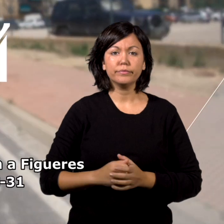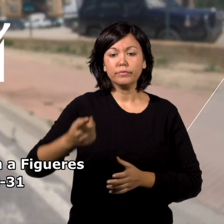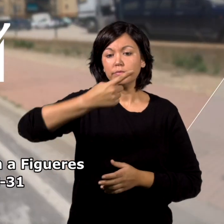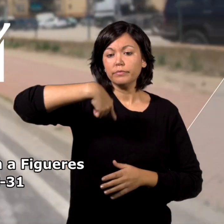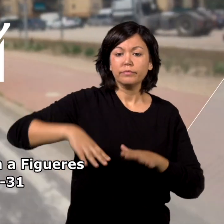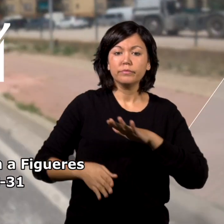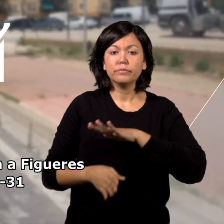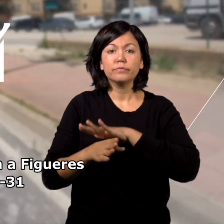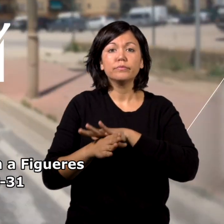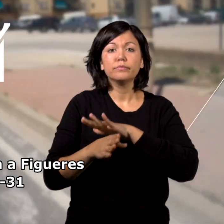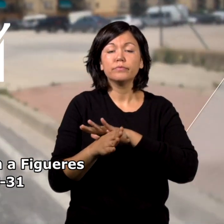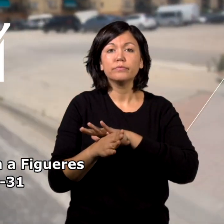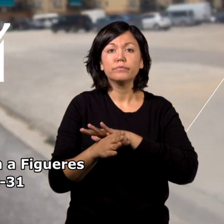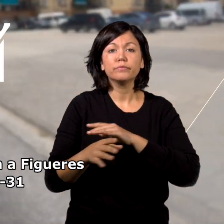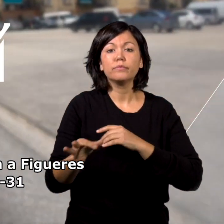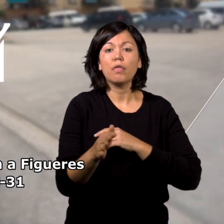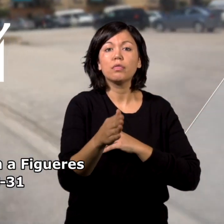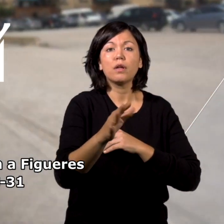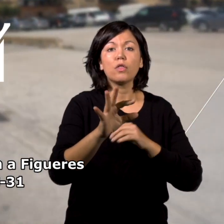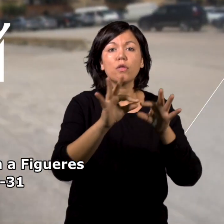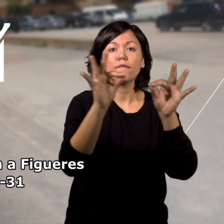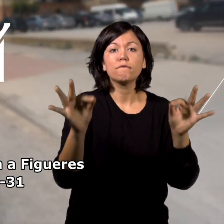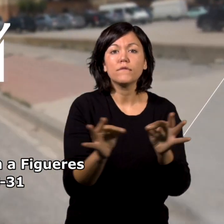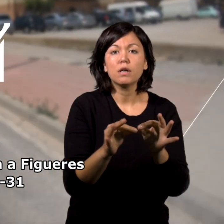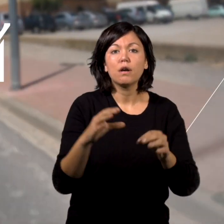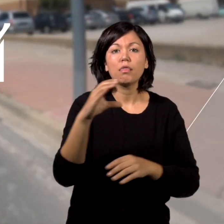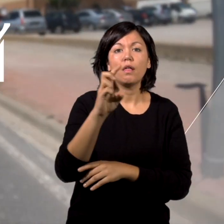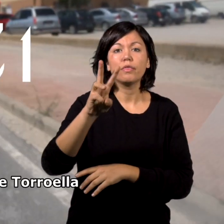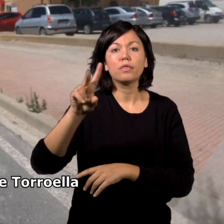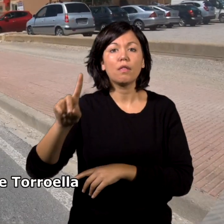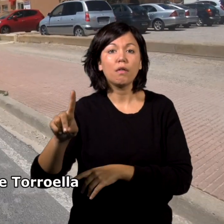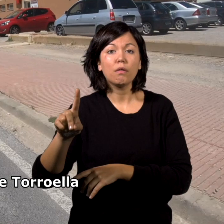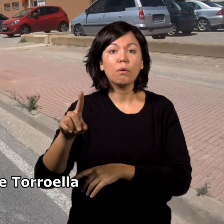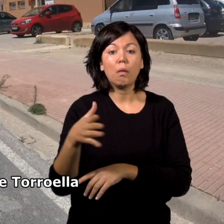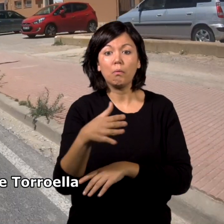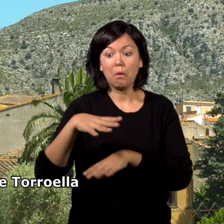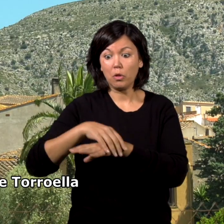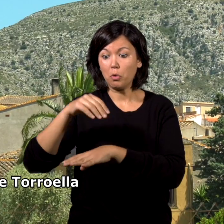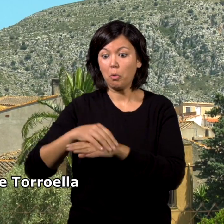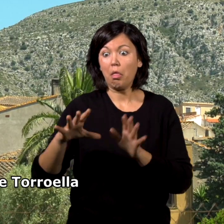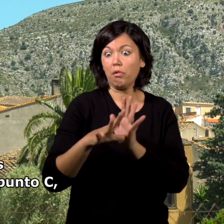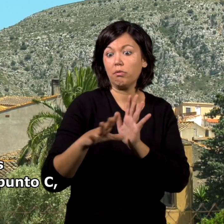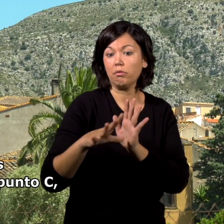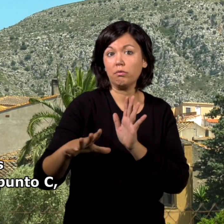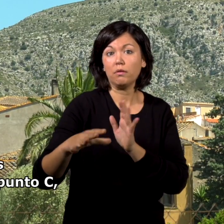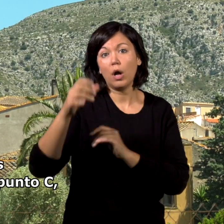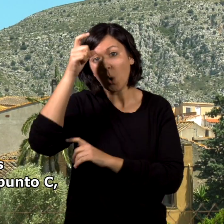Continuamos en dirección a Figueras por la carretera C31 y a muy poca distancia de Turruella encontraremos el